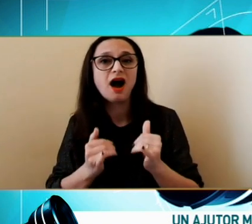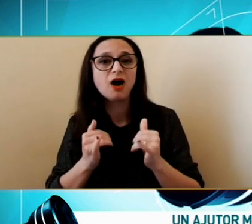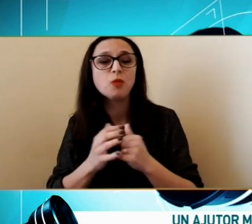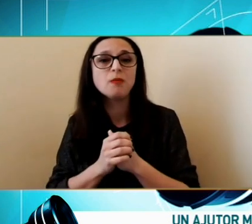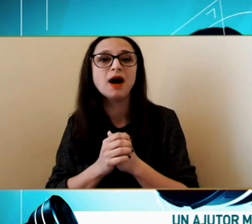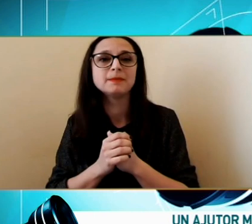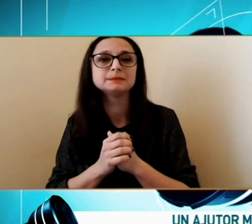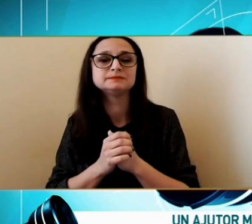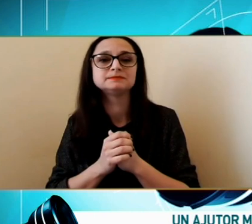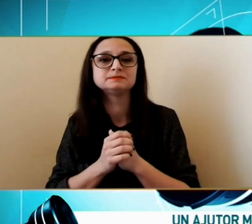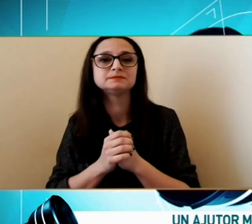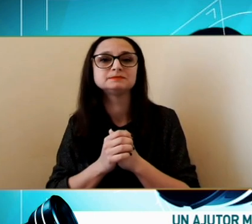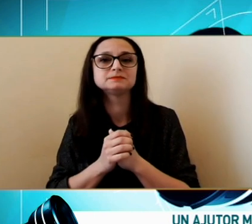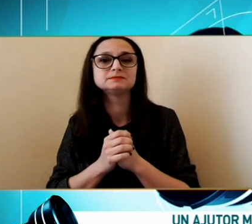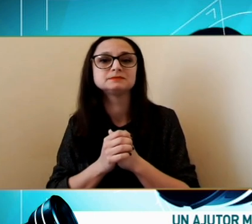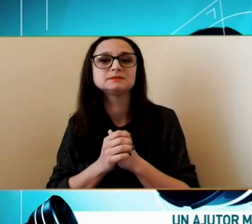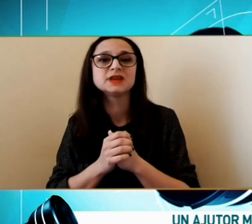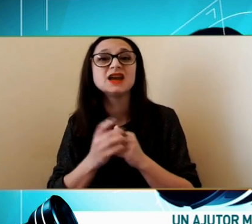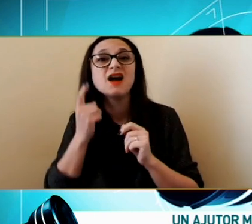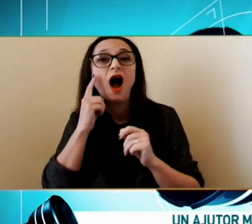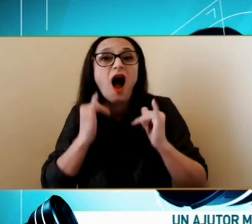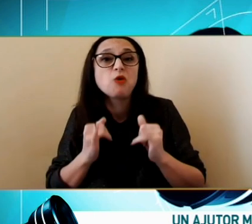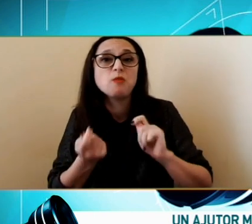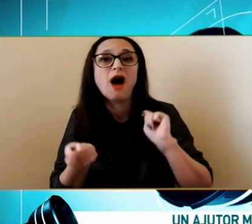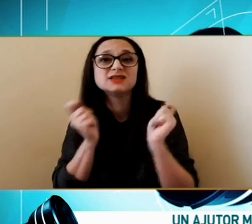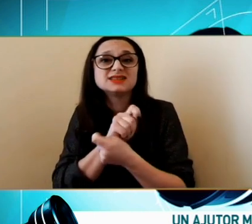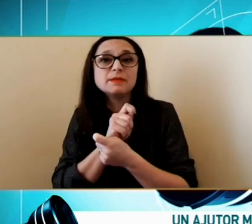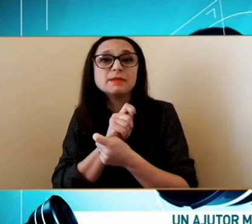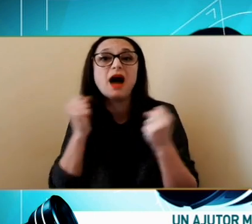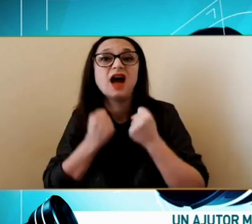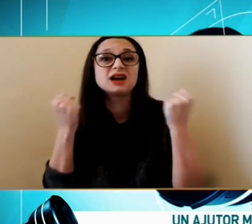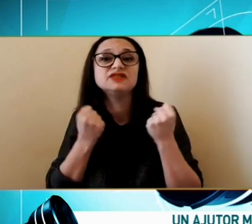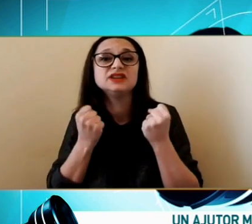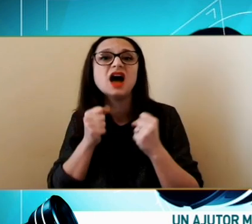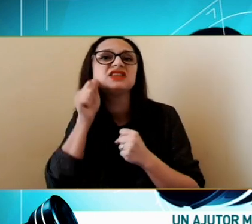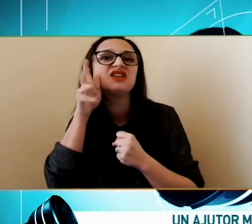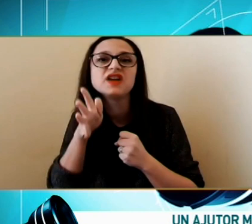dumneavoastră Activitatea cotidiană Pe care o desfășurați